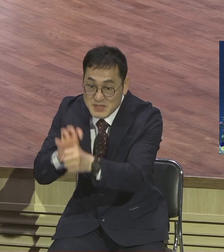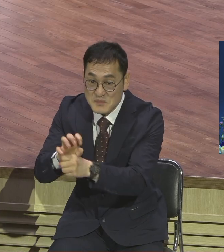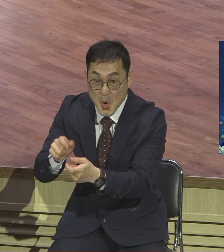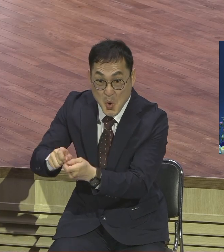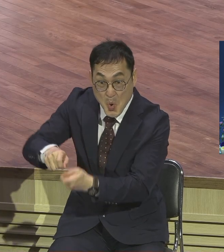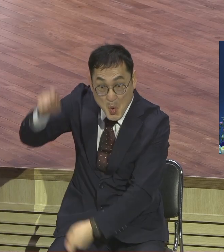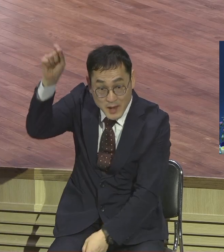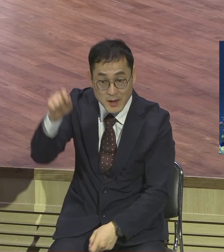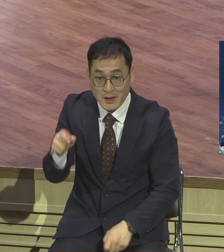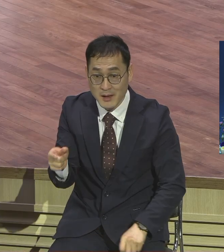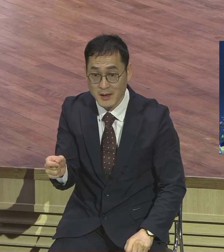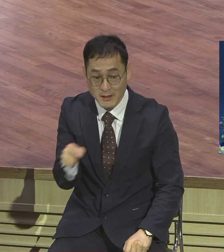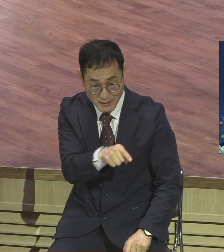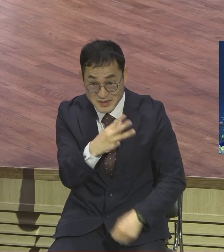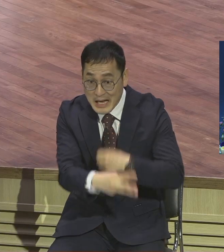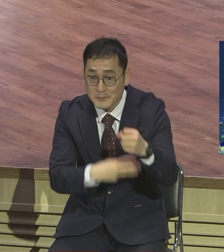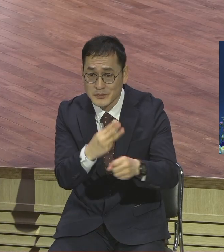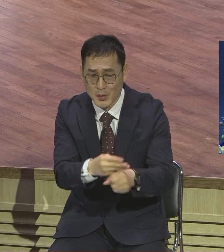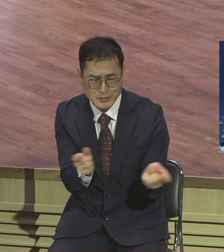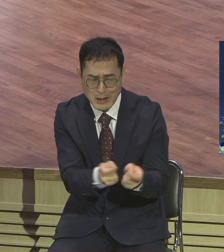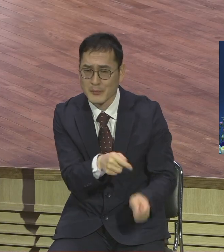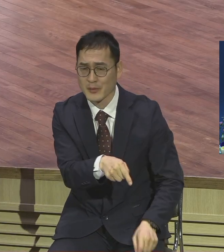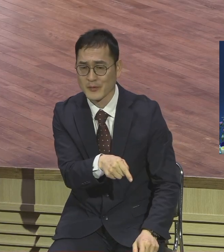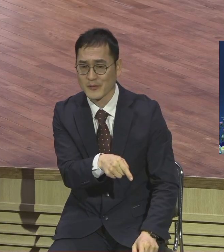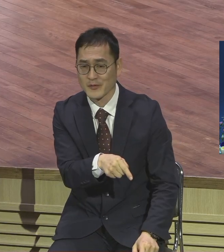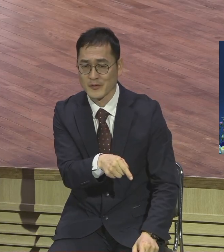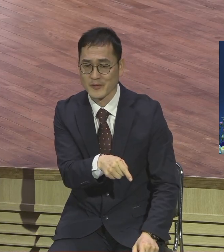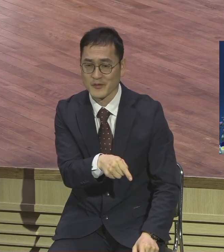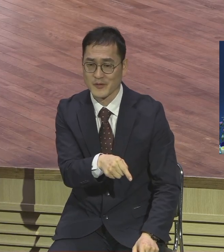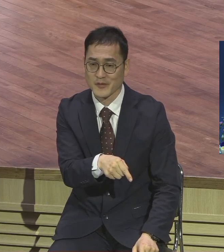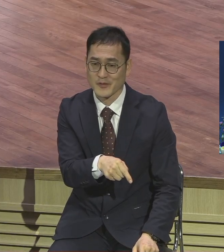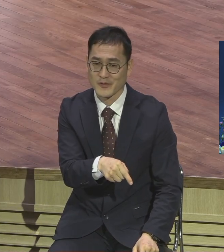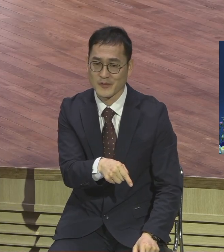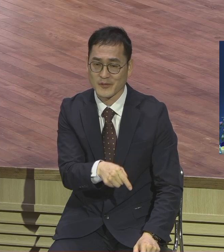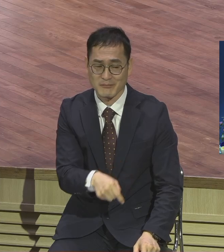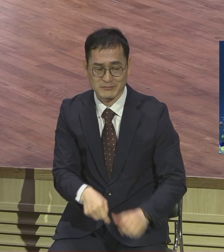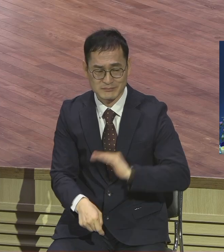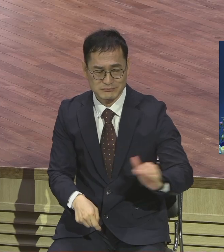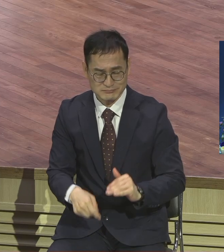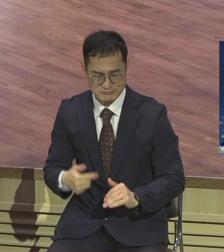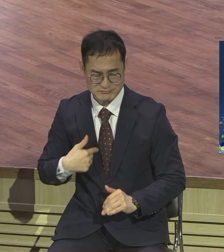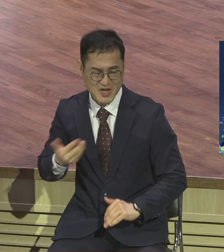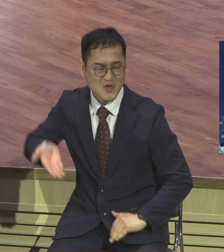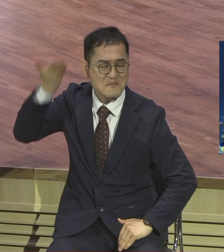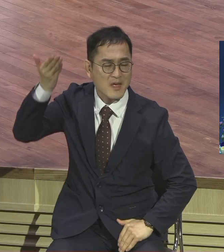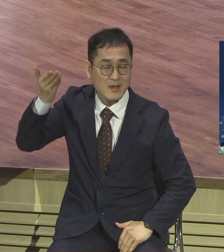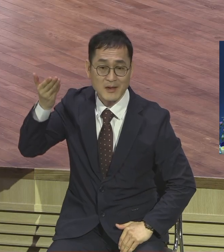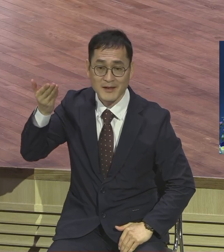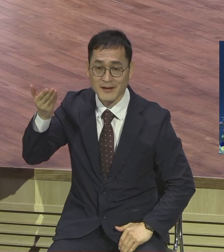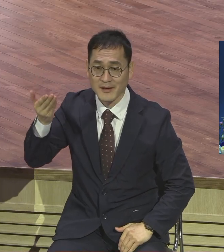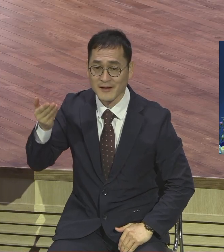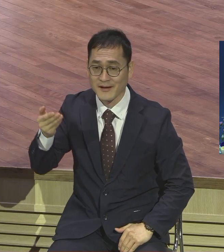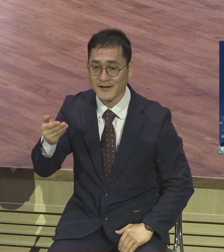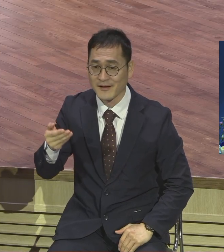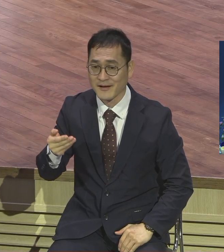엄청나지 그러면 뭐 예수님 제자들보다 10배라도 다닌대요 그러니까 3년 사실이 짧은 거예요